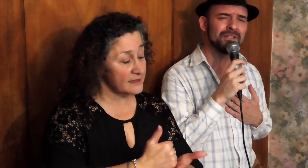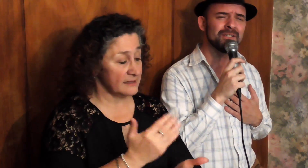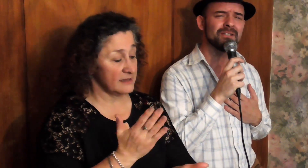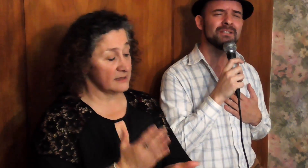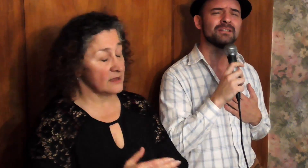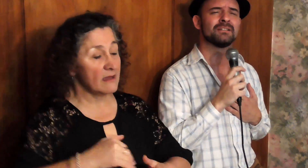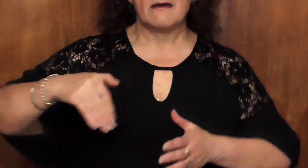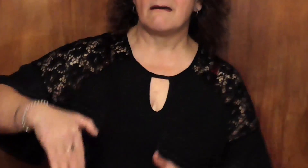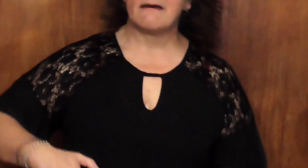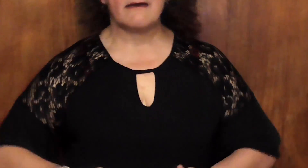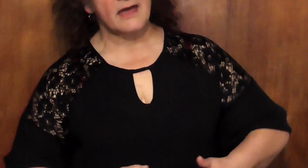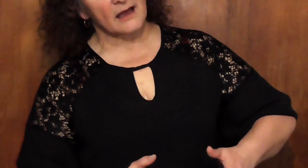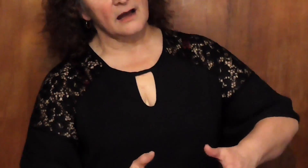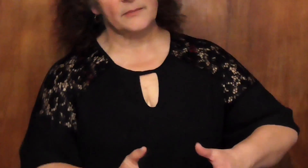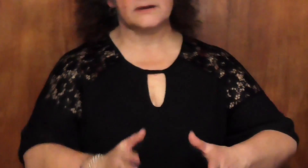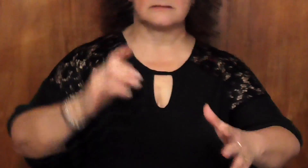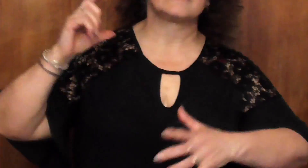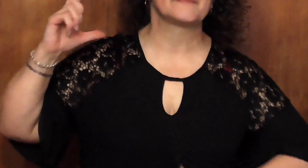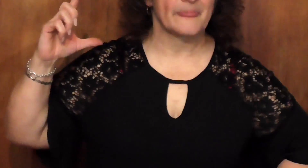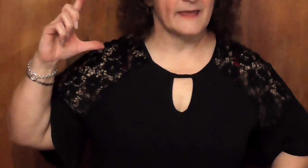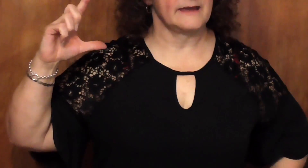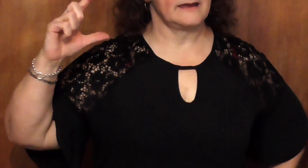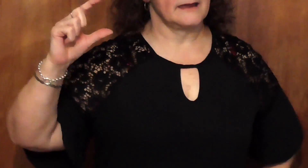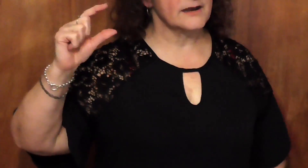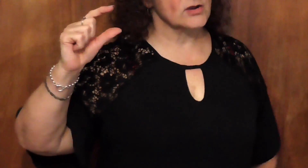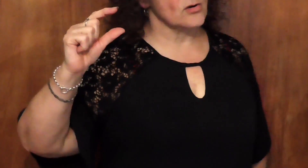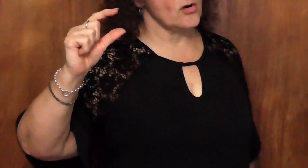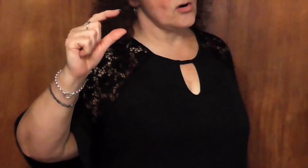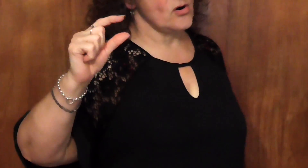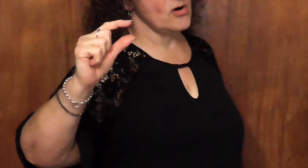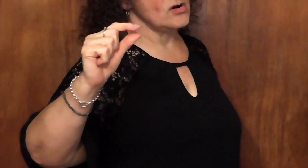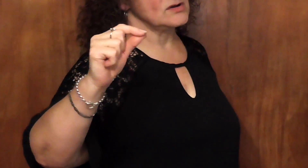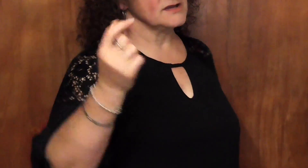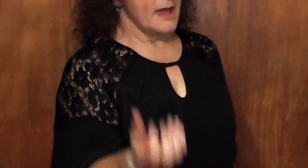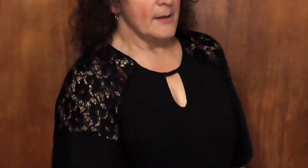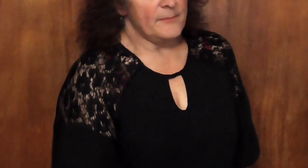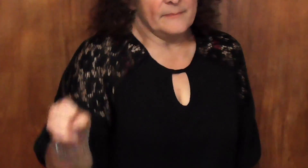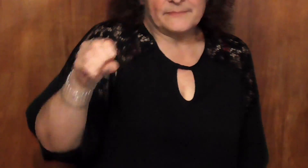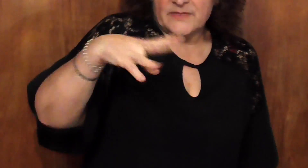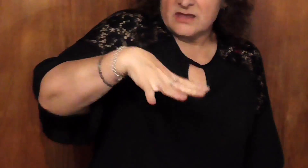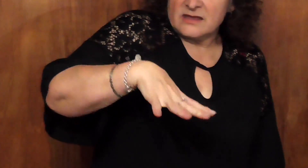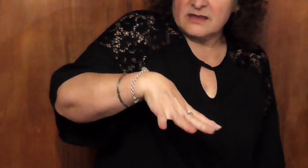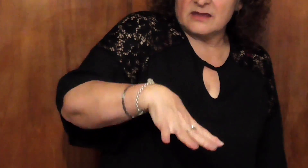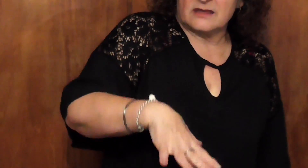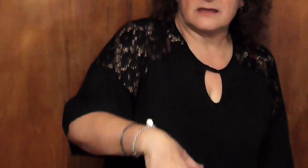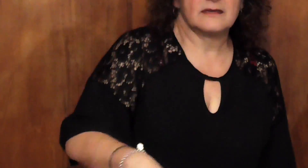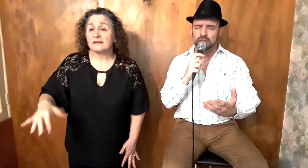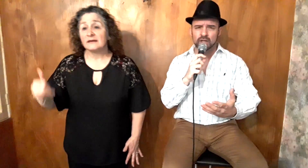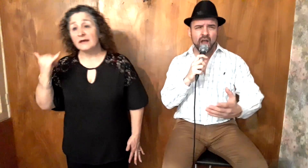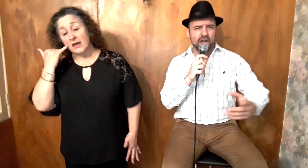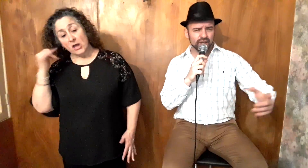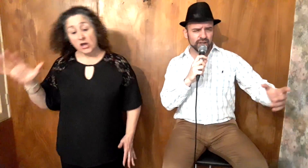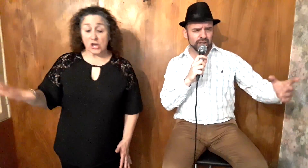caminos largos Perdí y